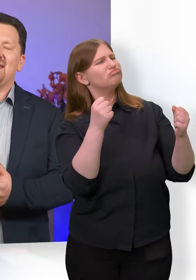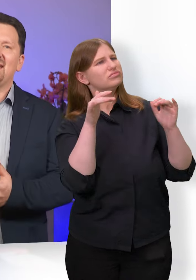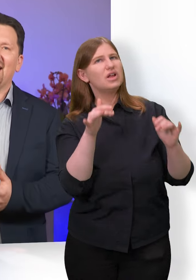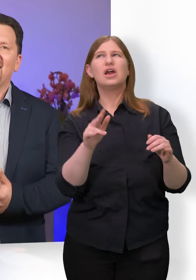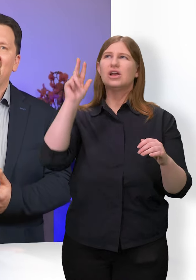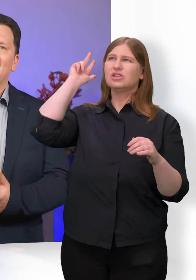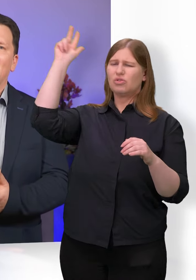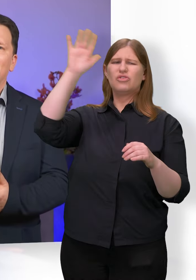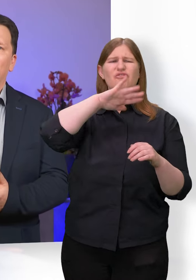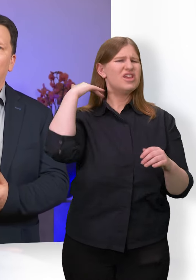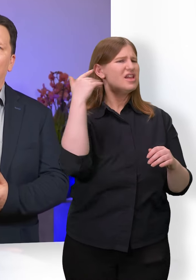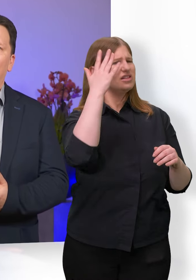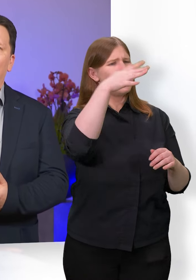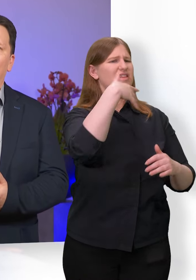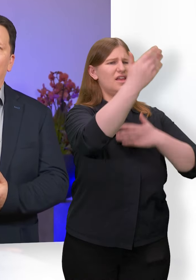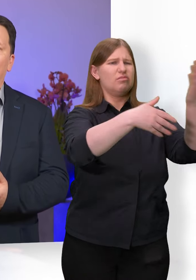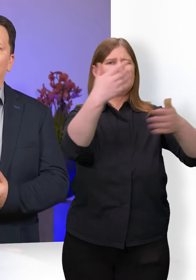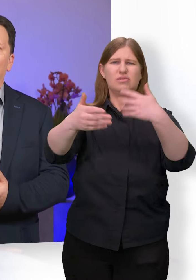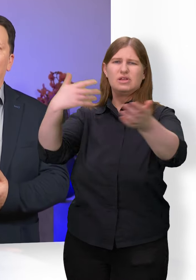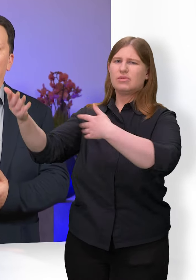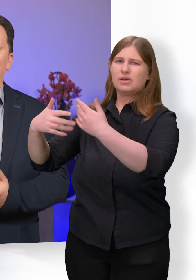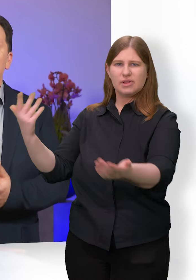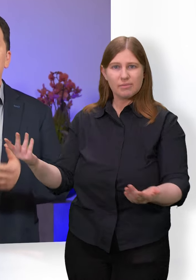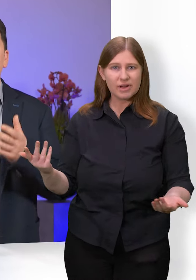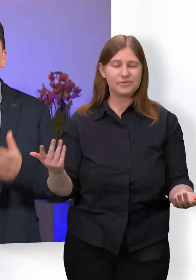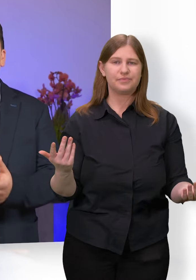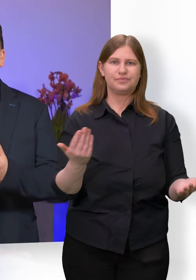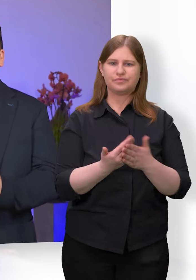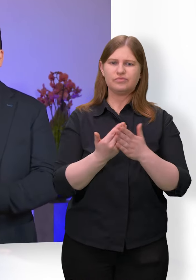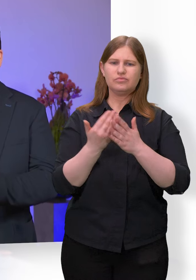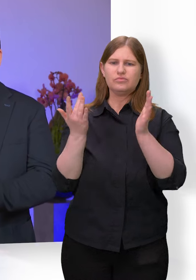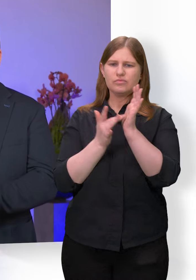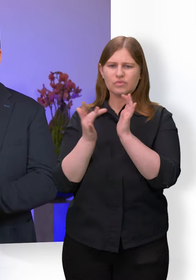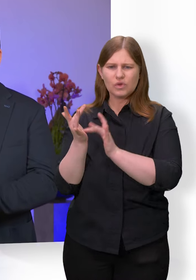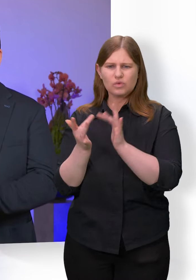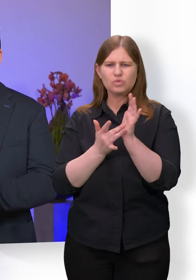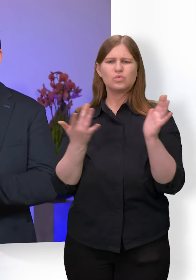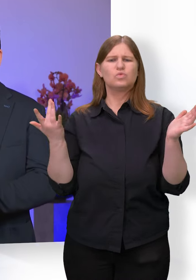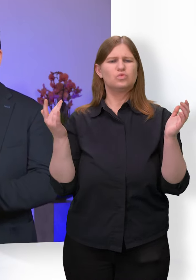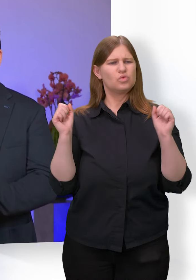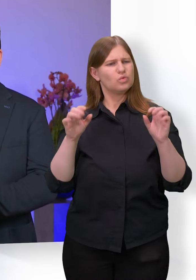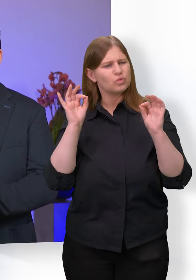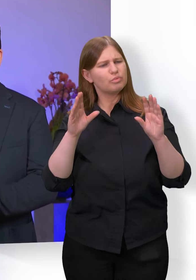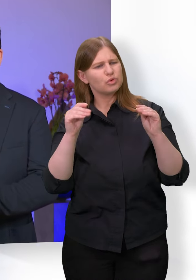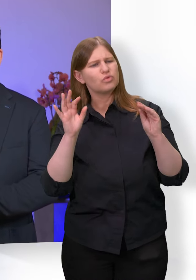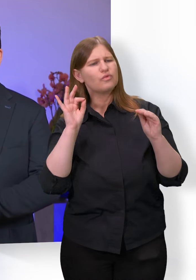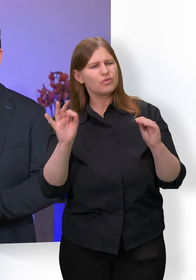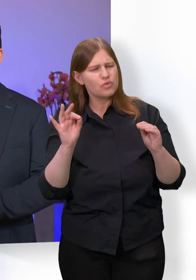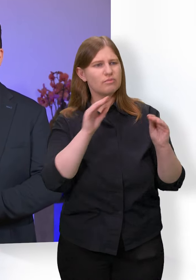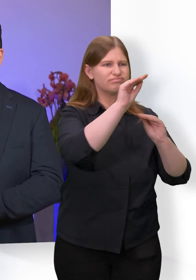hineingelegt hatte. Und dass er das gut gebrauchen konnte, um seine Botschaft der Versöhnung in die Welt